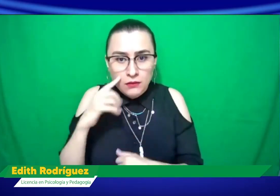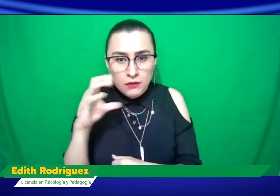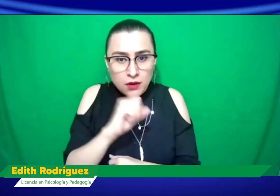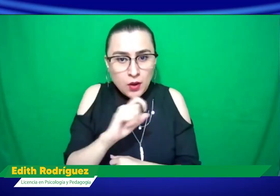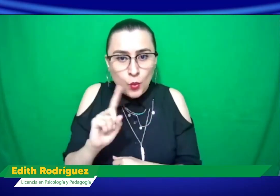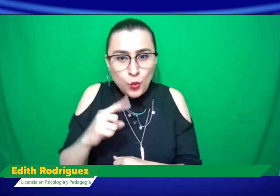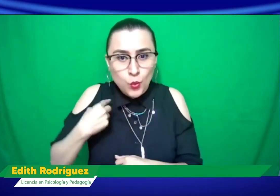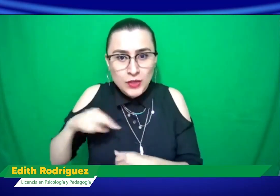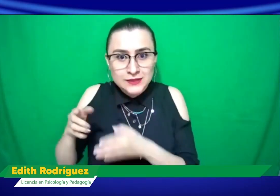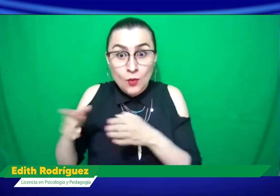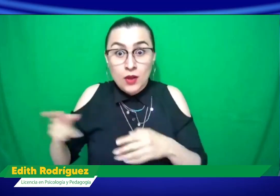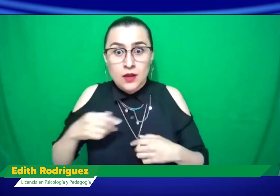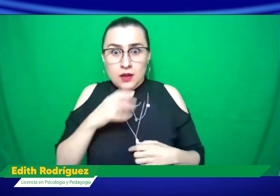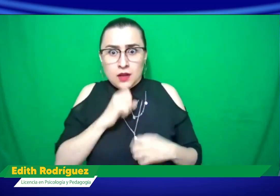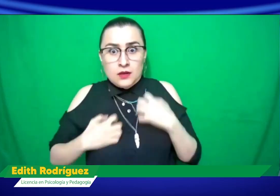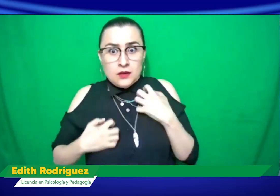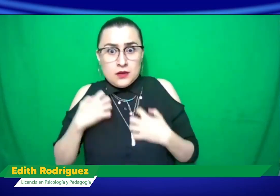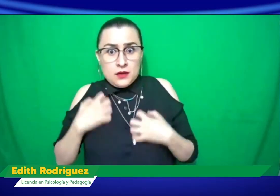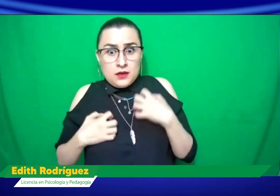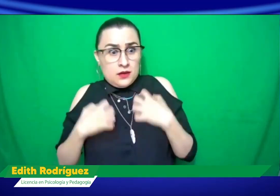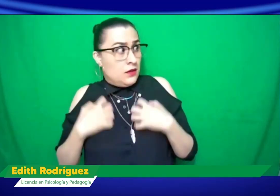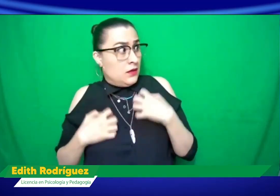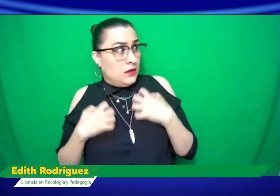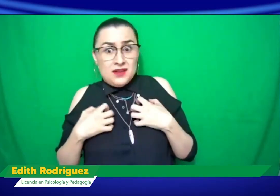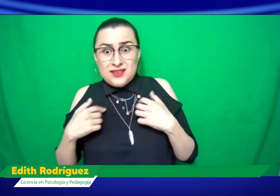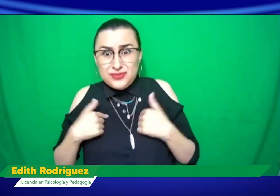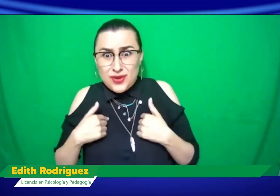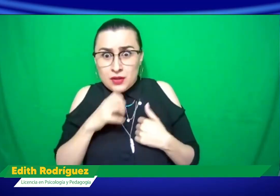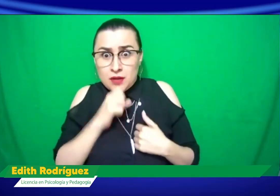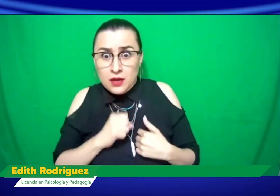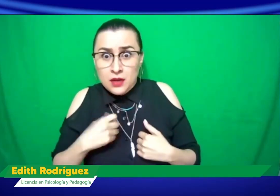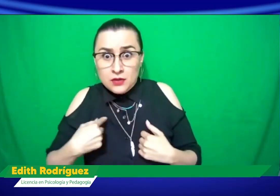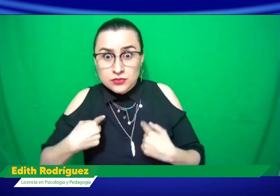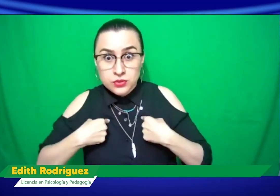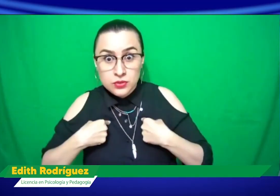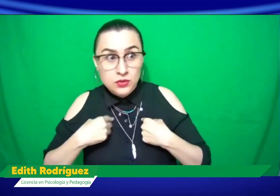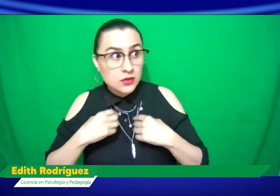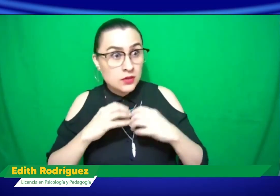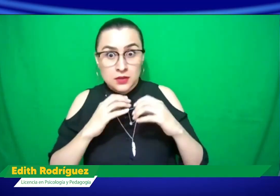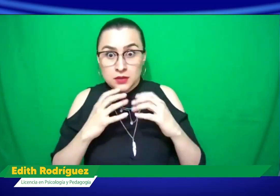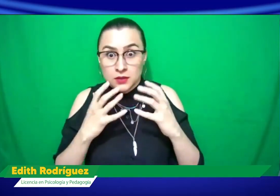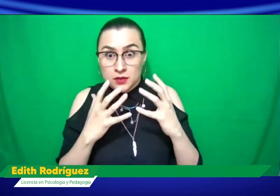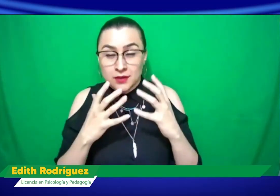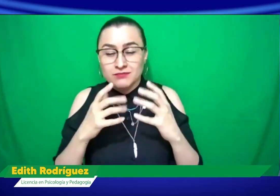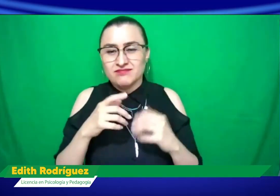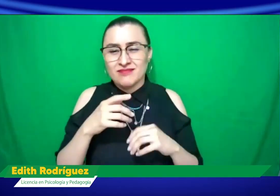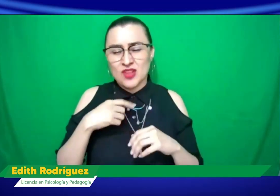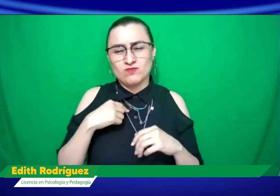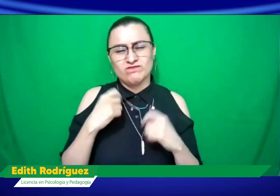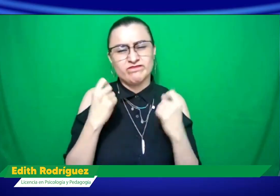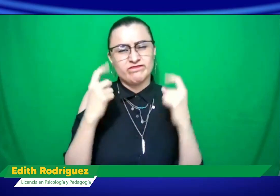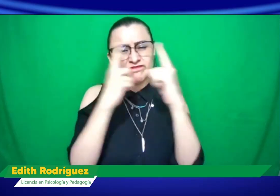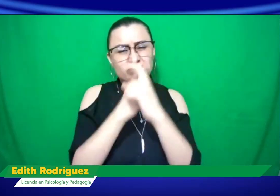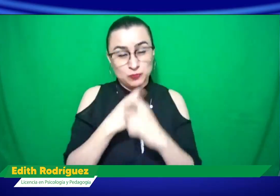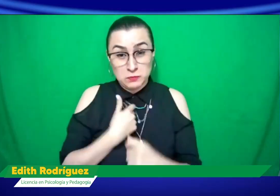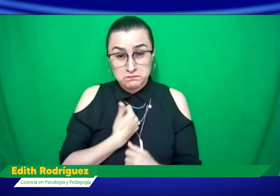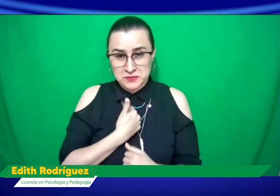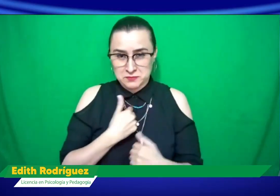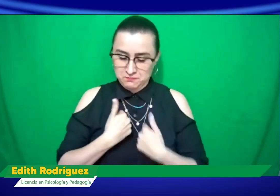las personas mayores, que eran las tasas de mortalidad más altas, pues creó más ansiedad para ellos porque decían, bueno, yo estoy dentro de esa edad, ¿qué va a